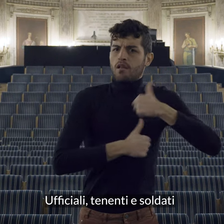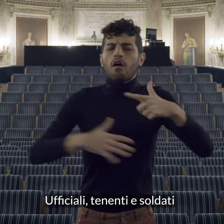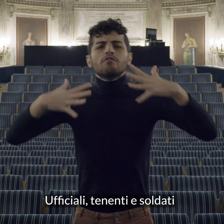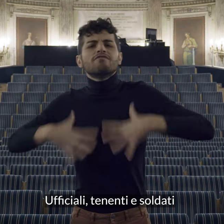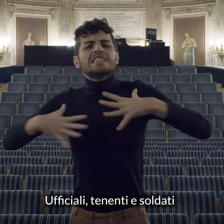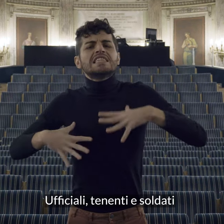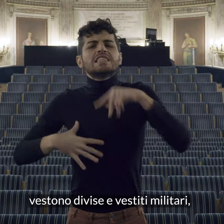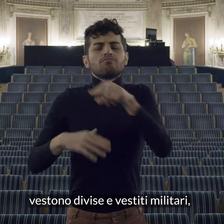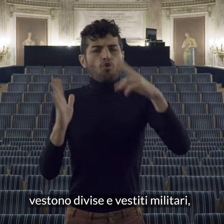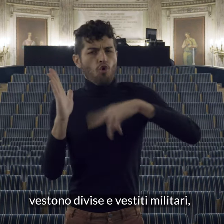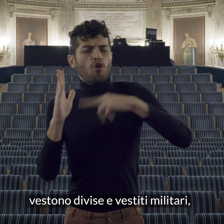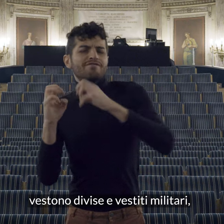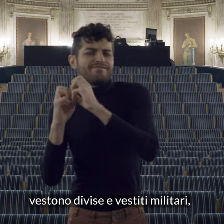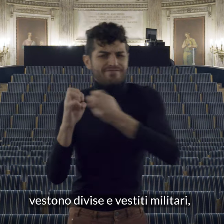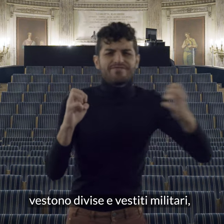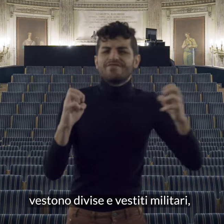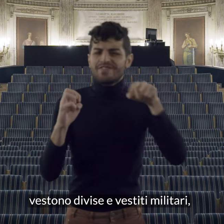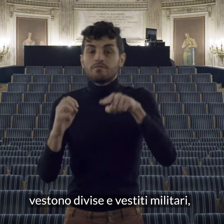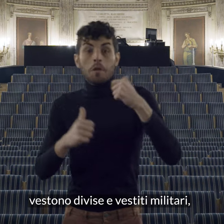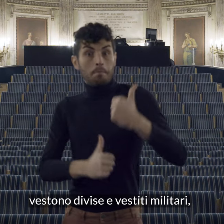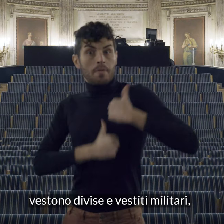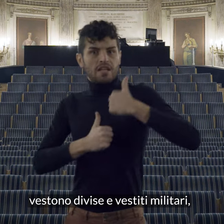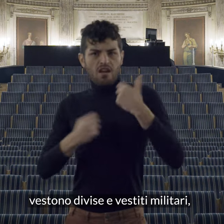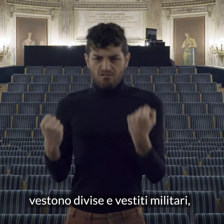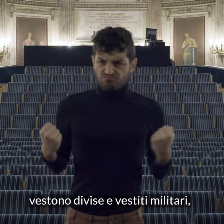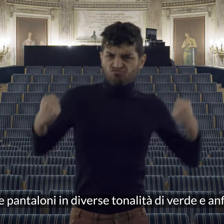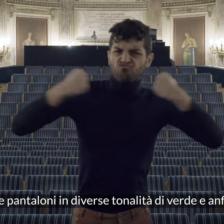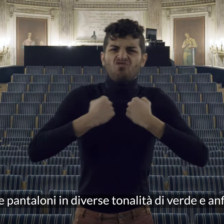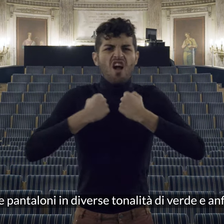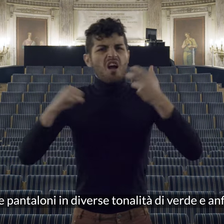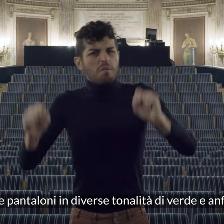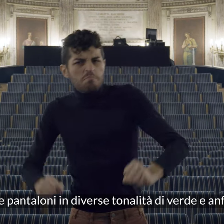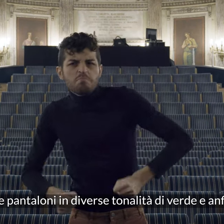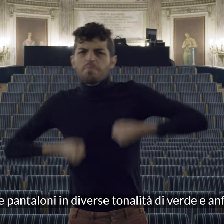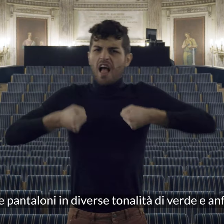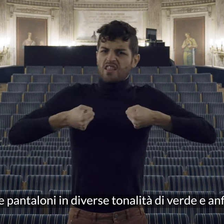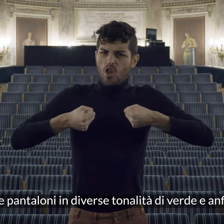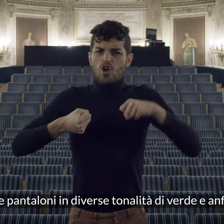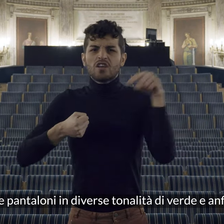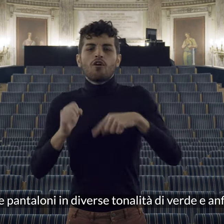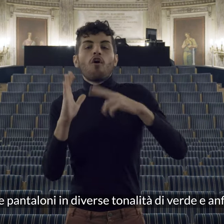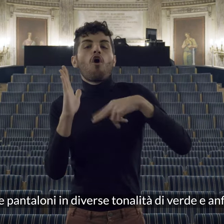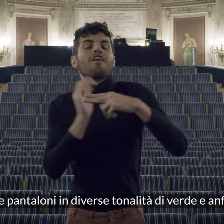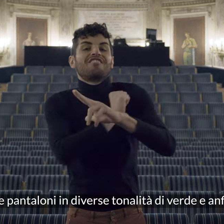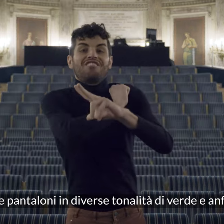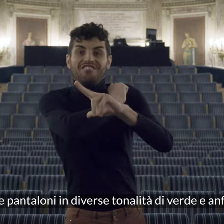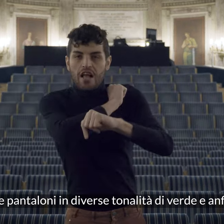soldati vestono divise e vestiti militari giacche e pantaloni in diverse tonalità di verde